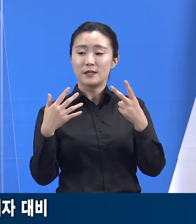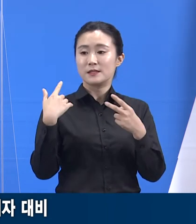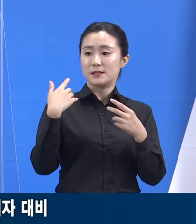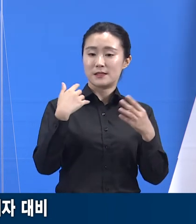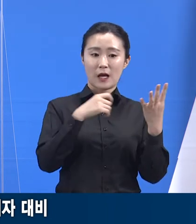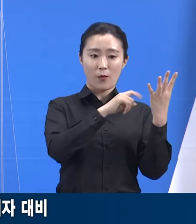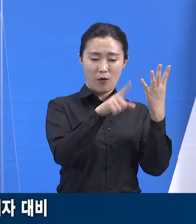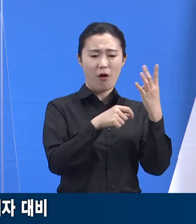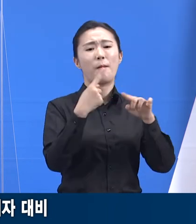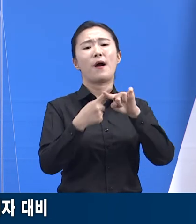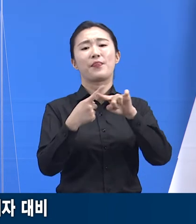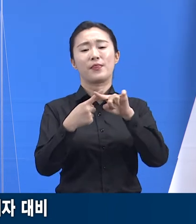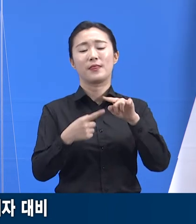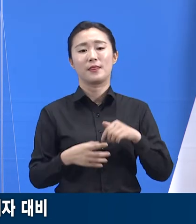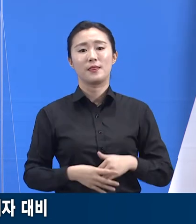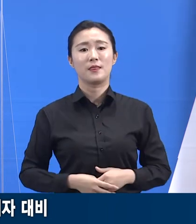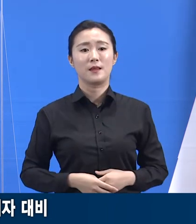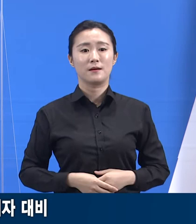약 절반입니다.